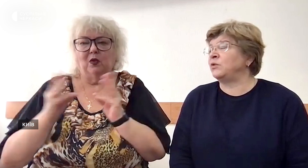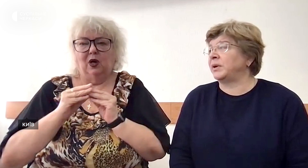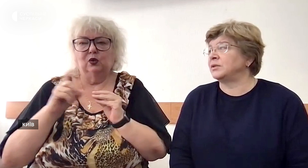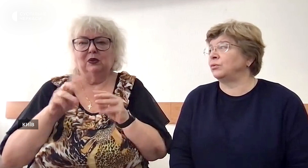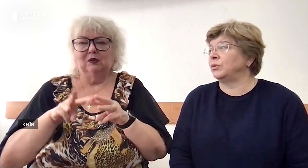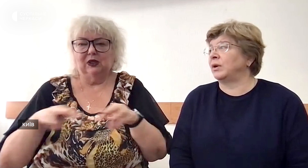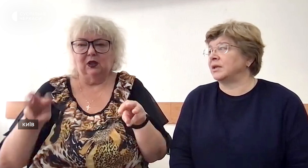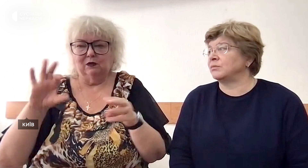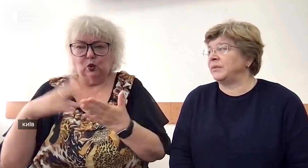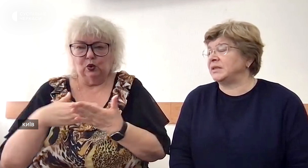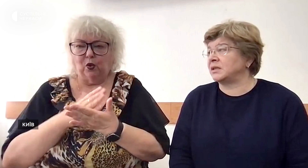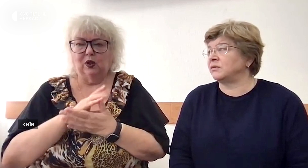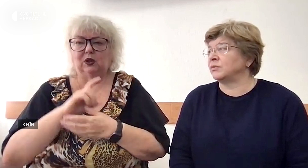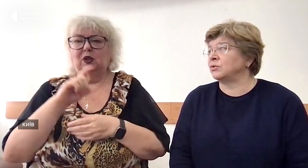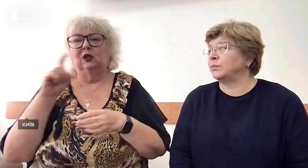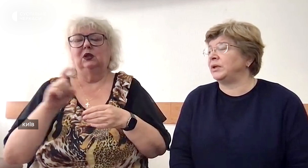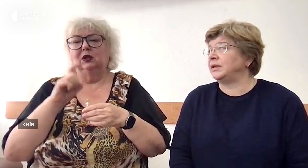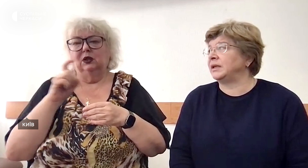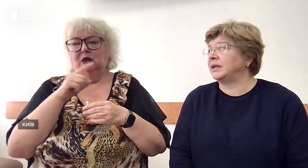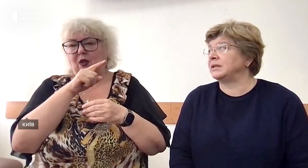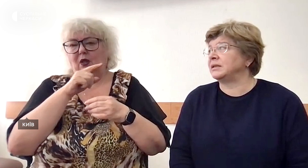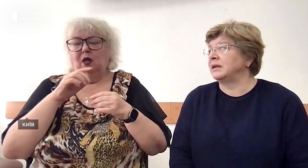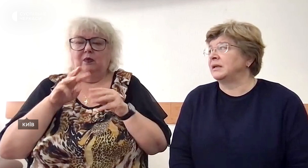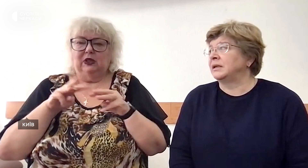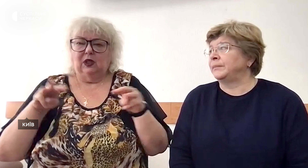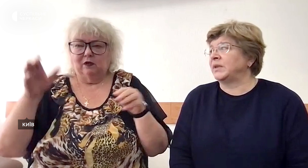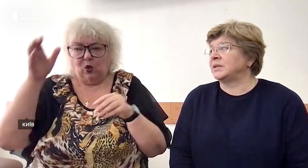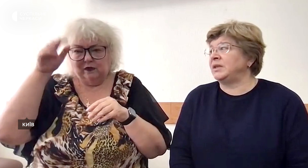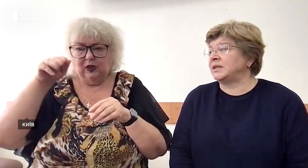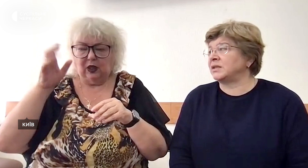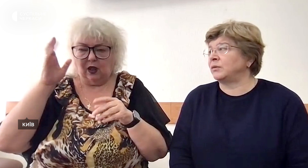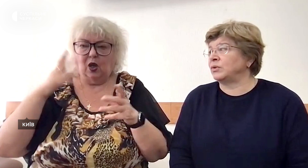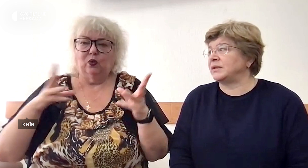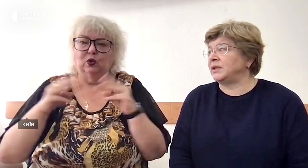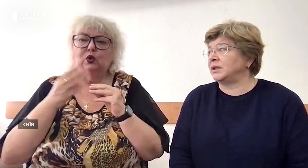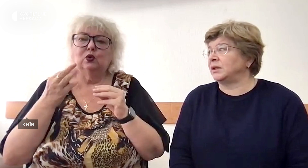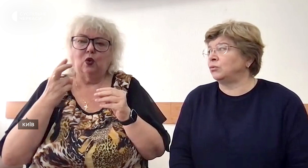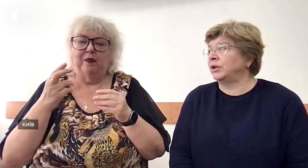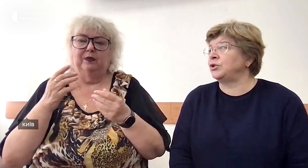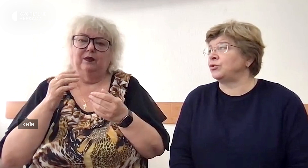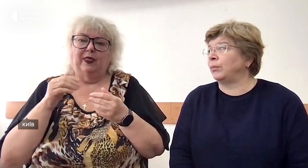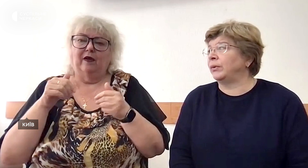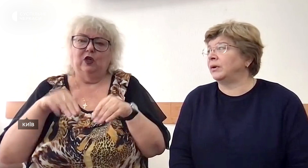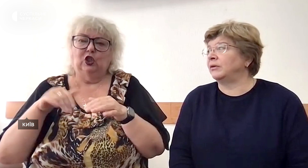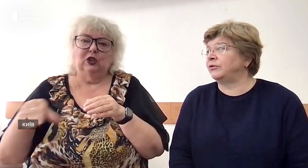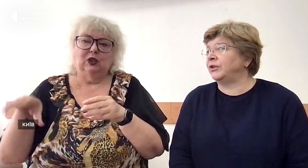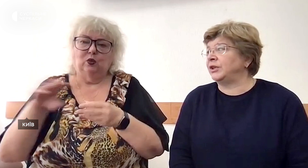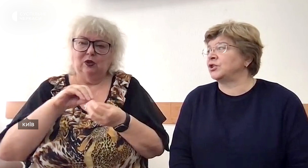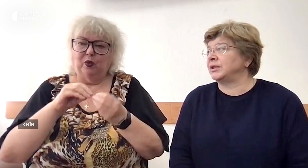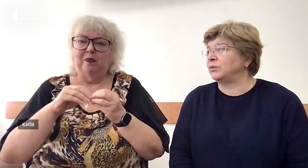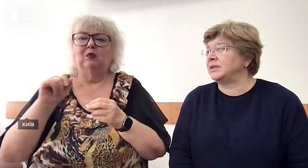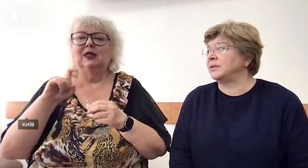ми співпрацюємо разом з Міністерством соцполітики, з Міністерством освіти та науки, щоб